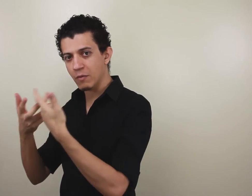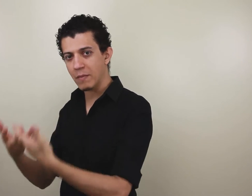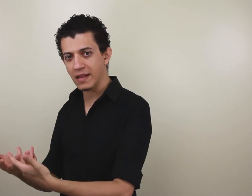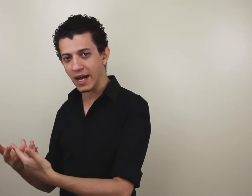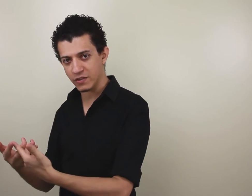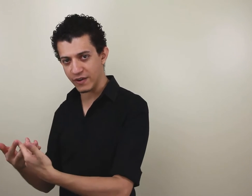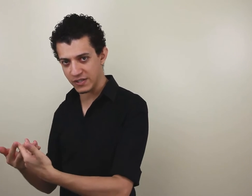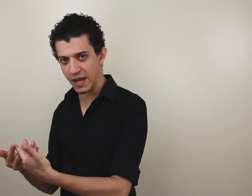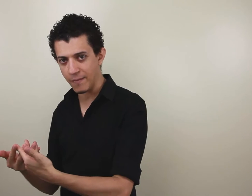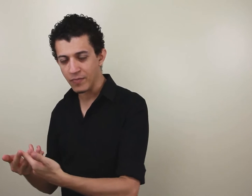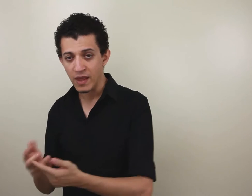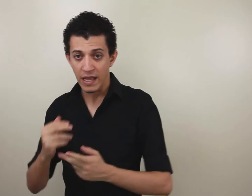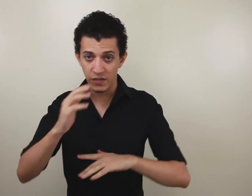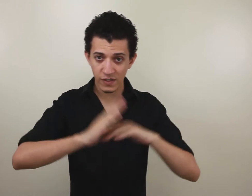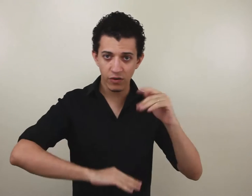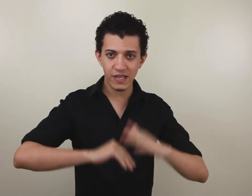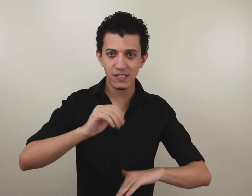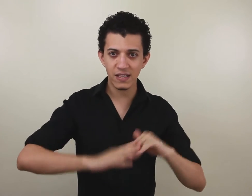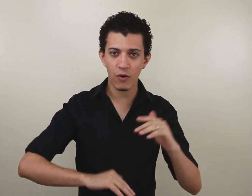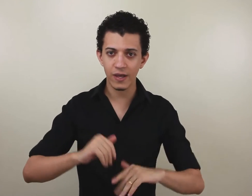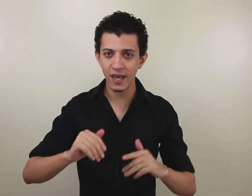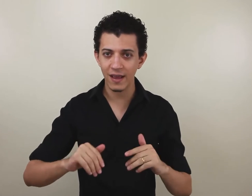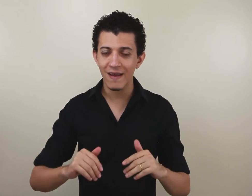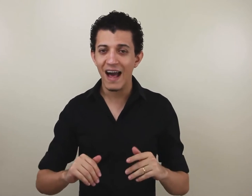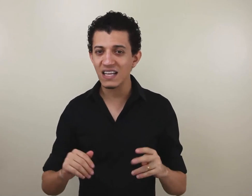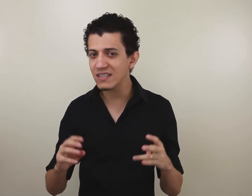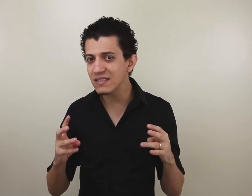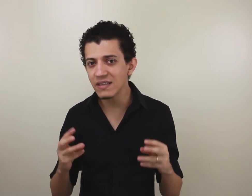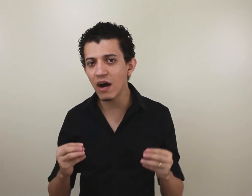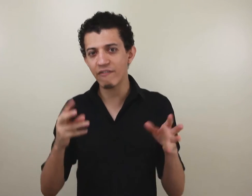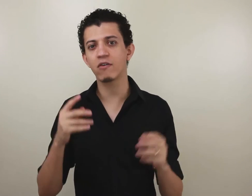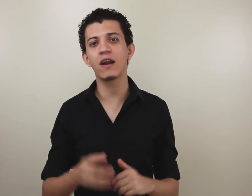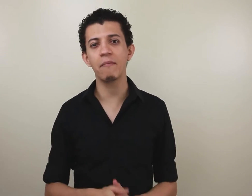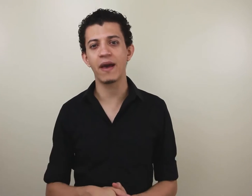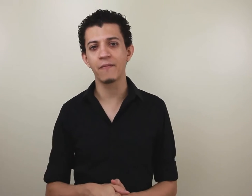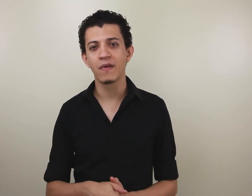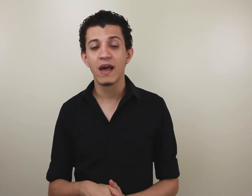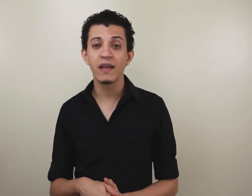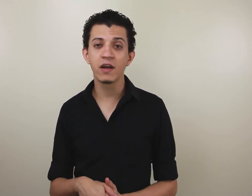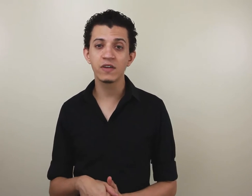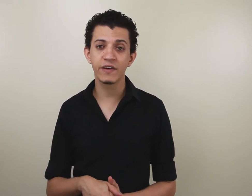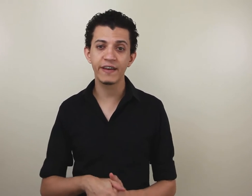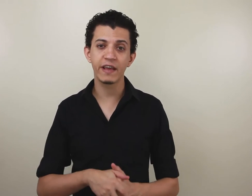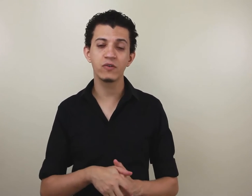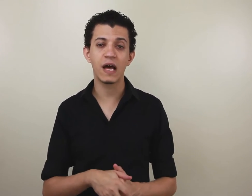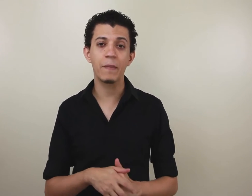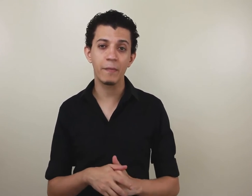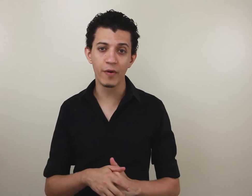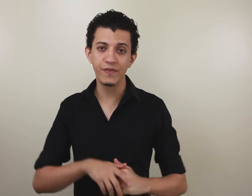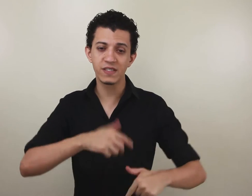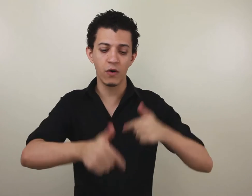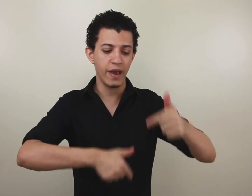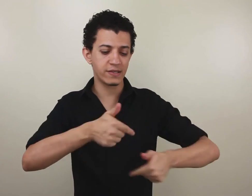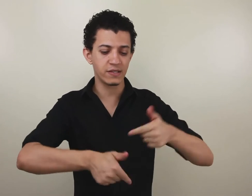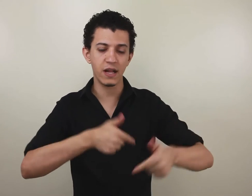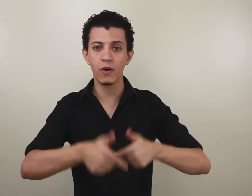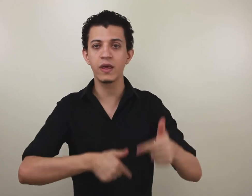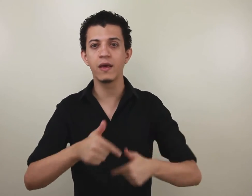uma habilidade de fazer, se você usar esse sinal aqui, às vezes não vai falar bem. Então, você vai ter que usar para profissão esse sinal aqui,